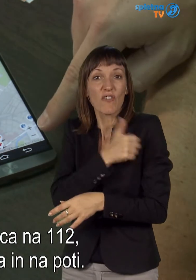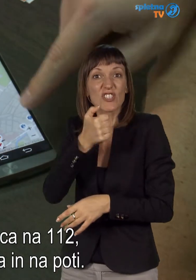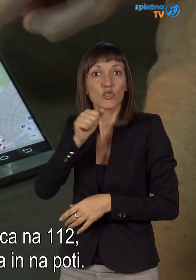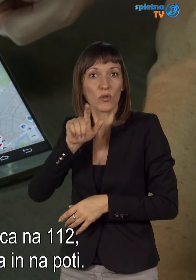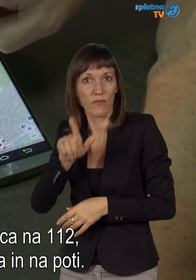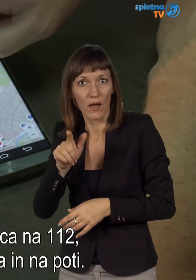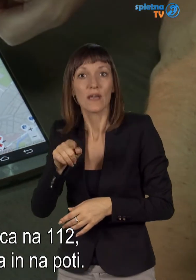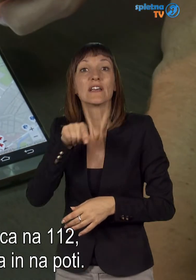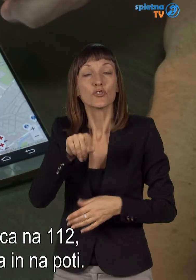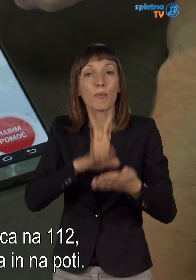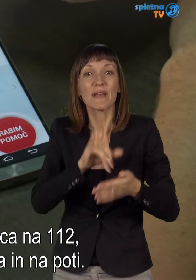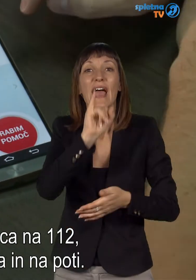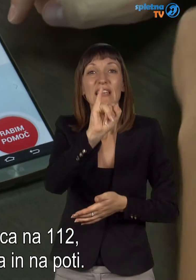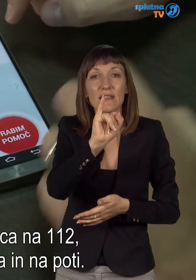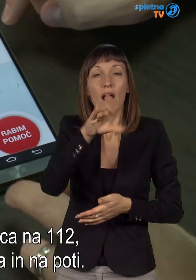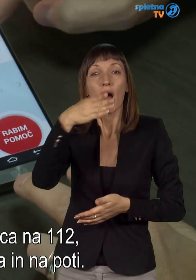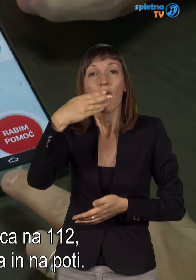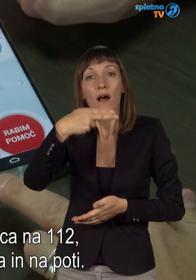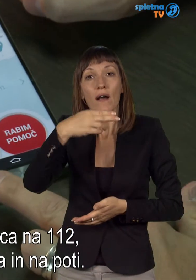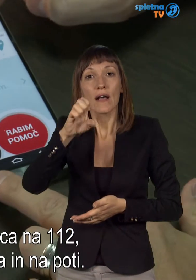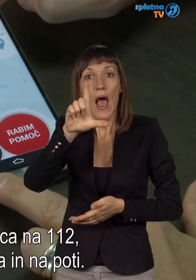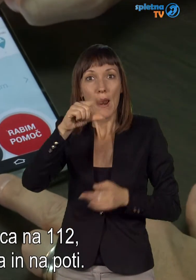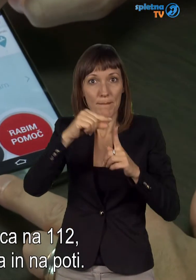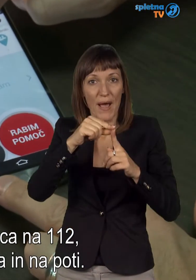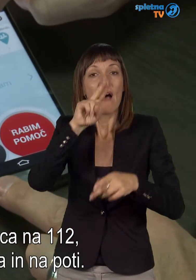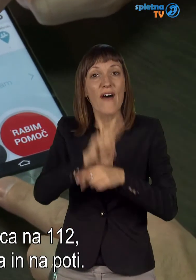na 102. Zato je iHelp Varnost doma in na poti.